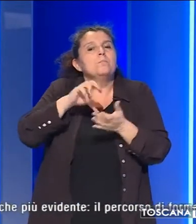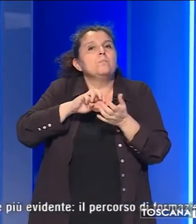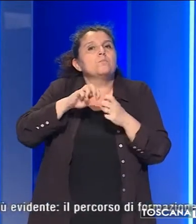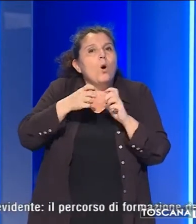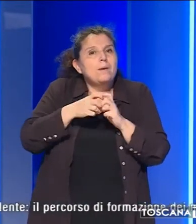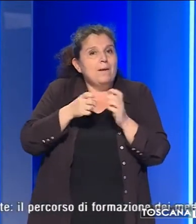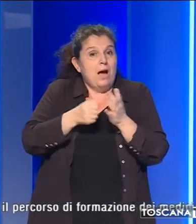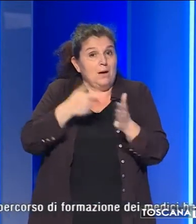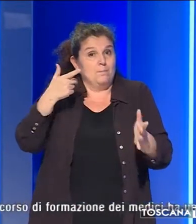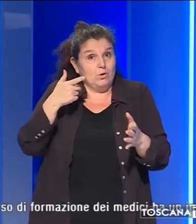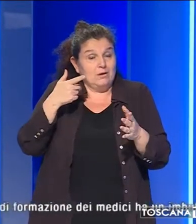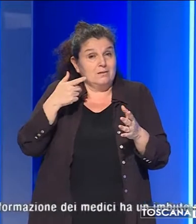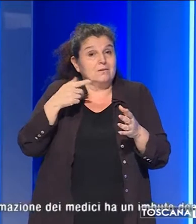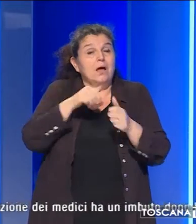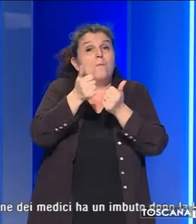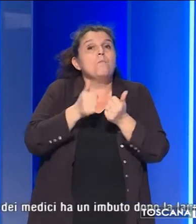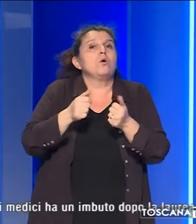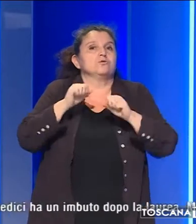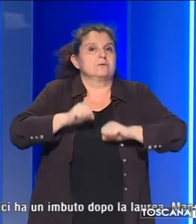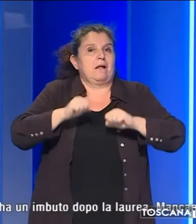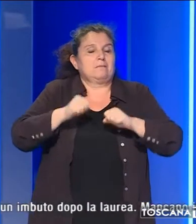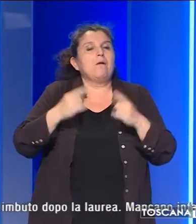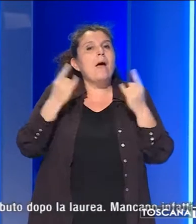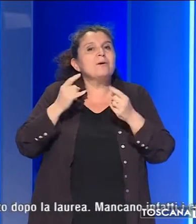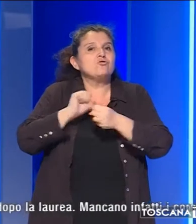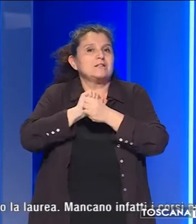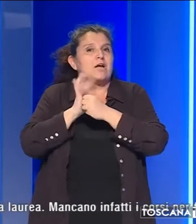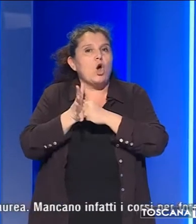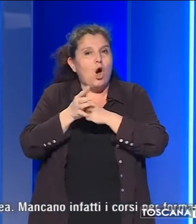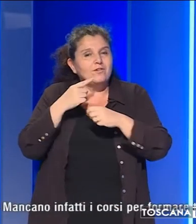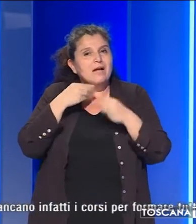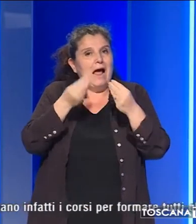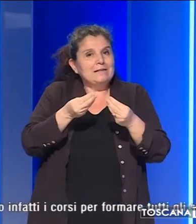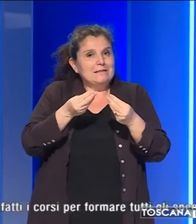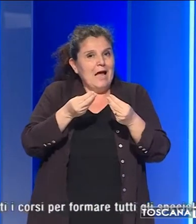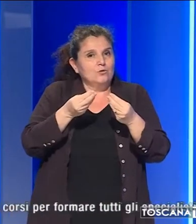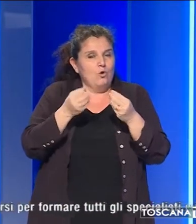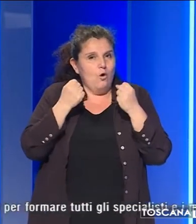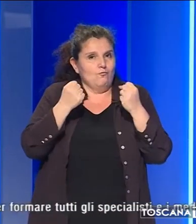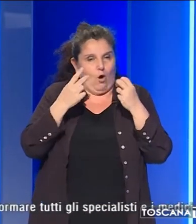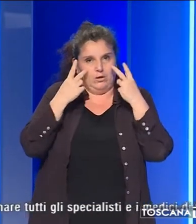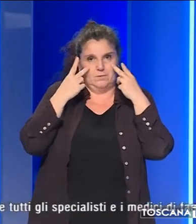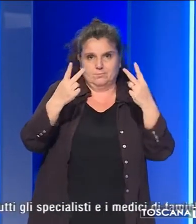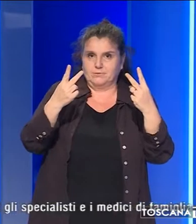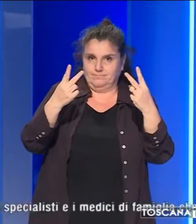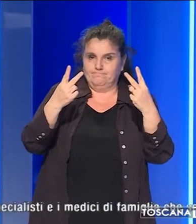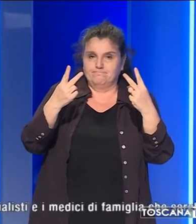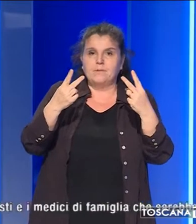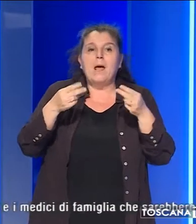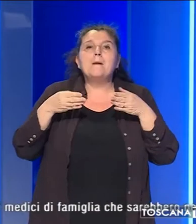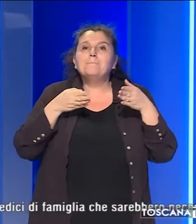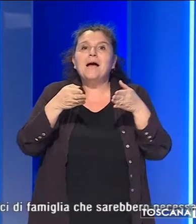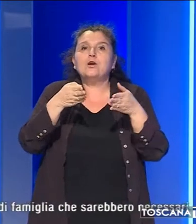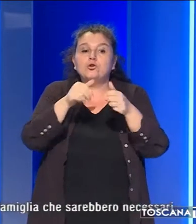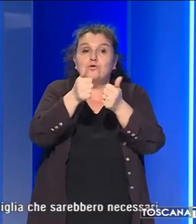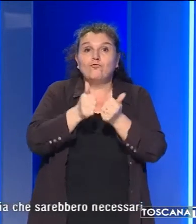sistema sanitario che l'emergenza Covid ha reso anche più evidente. Il percorso di